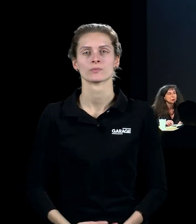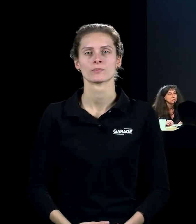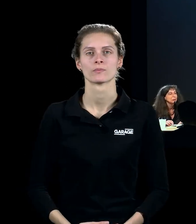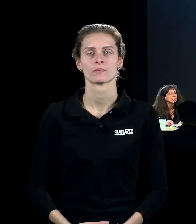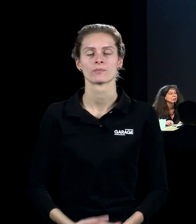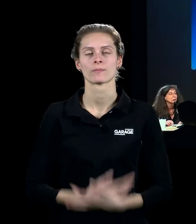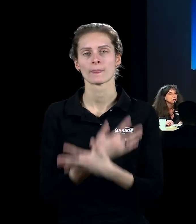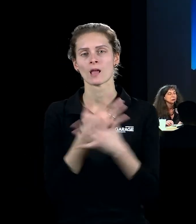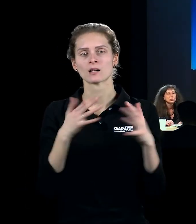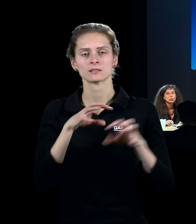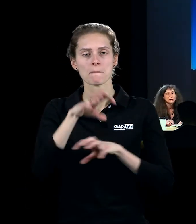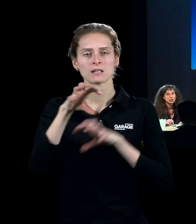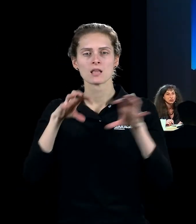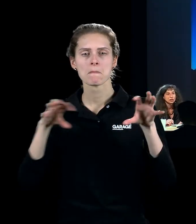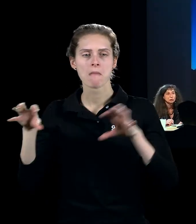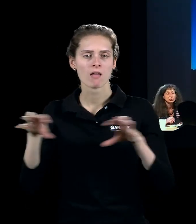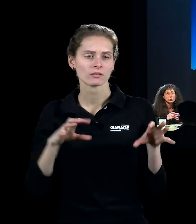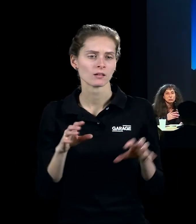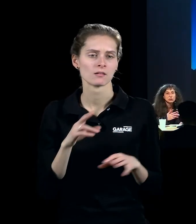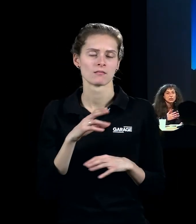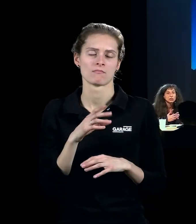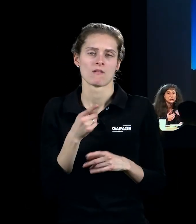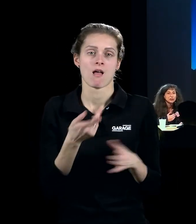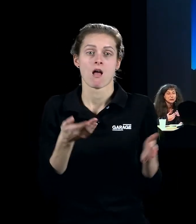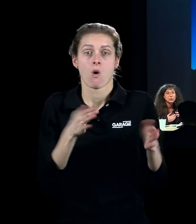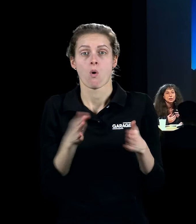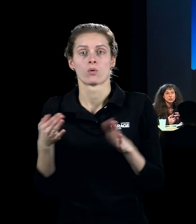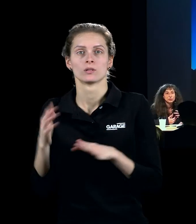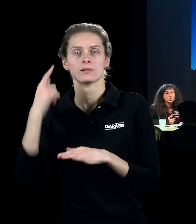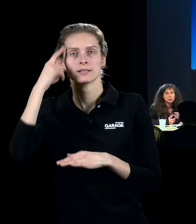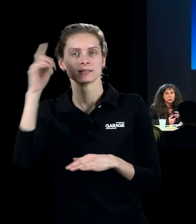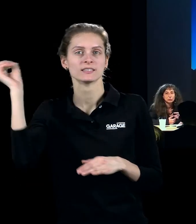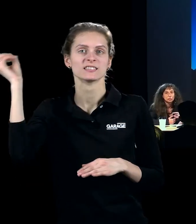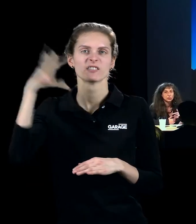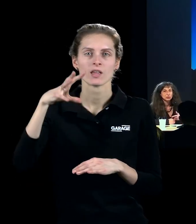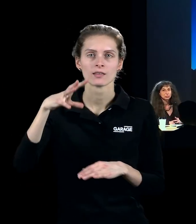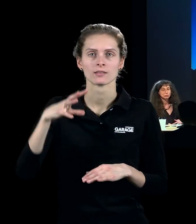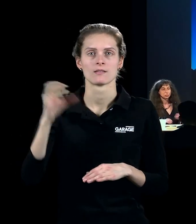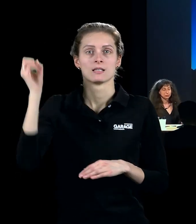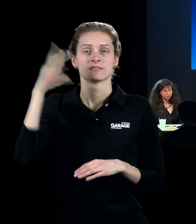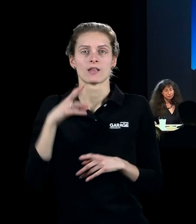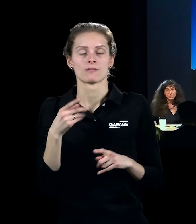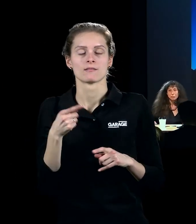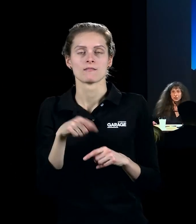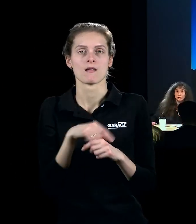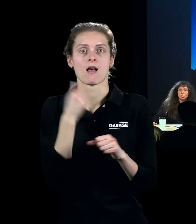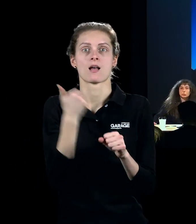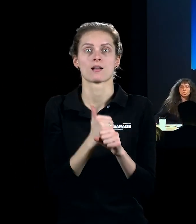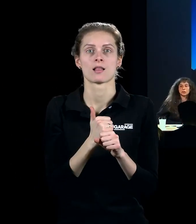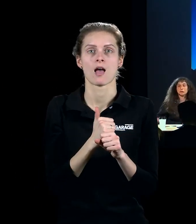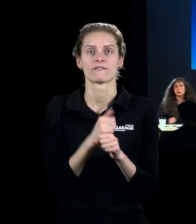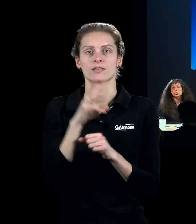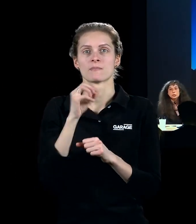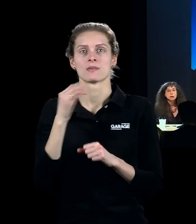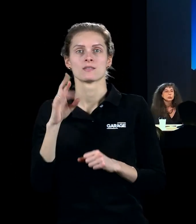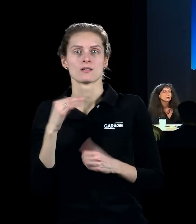всевозможные предметы, которые от нее остаются, вот, и идея света, света, который становится главным медиумом